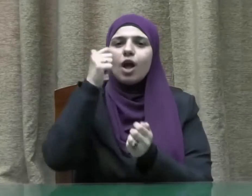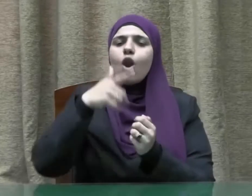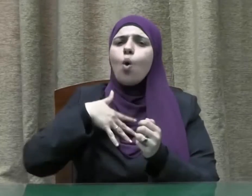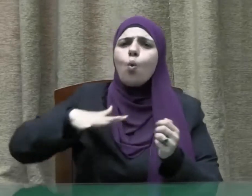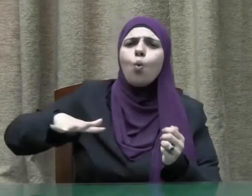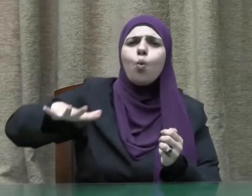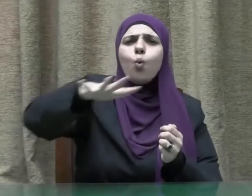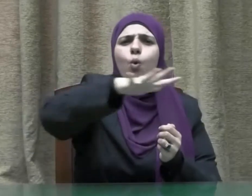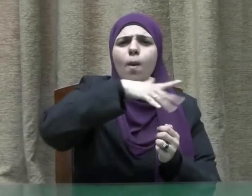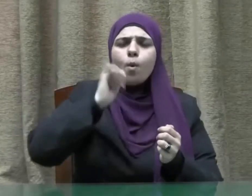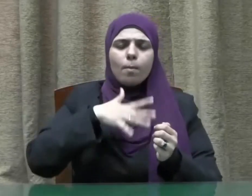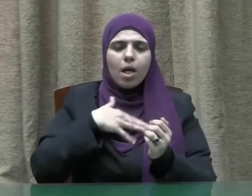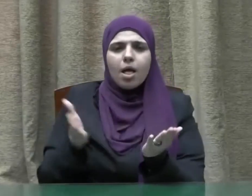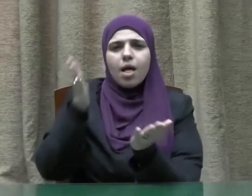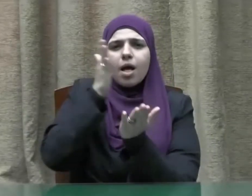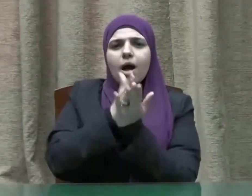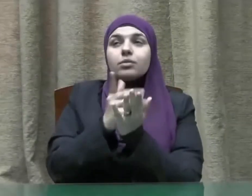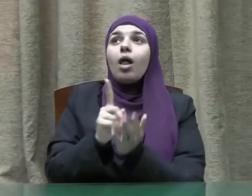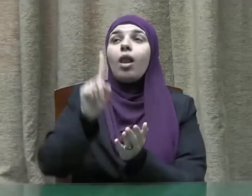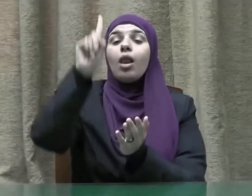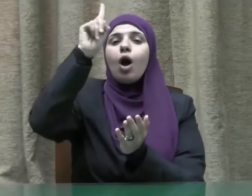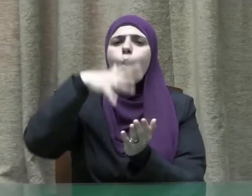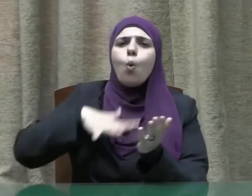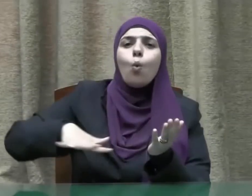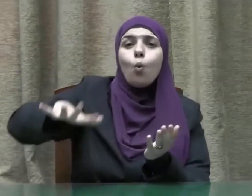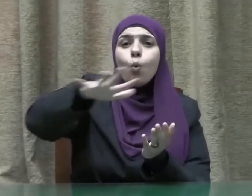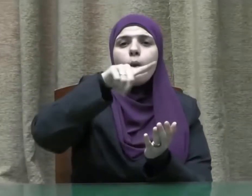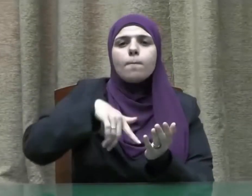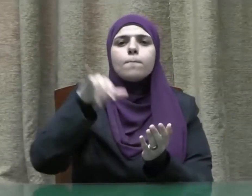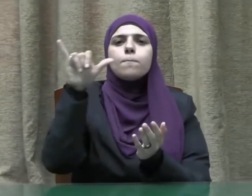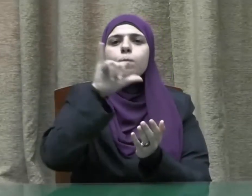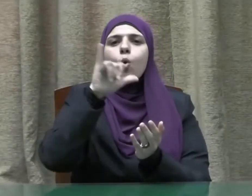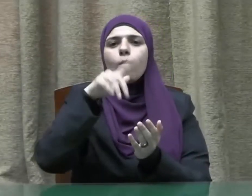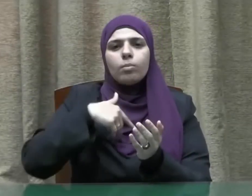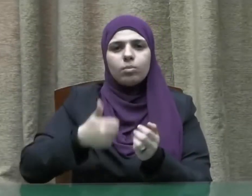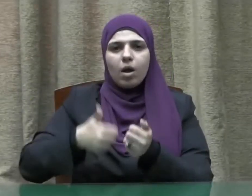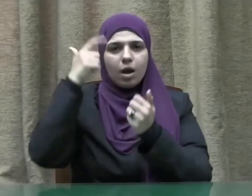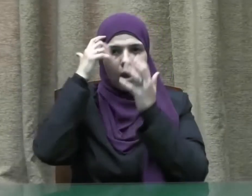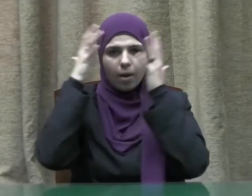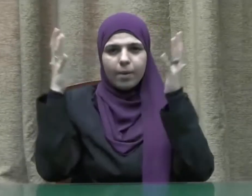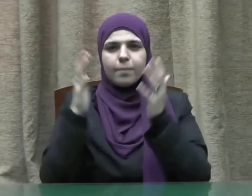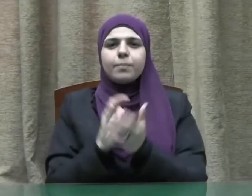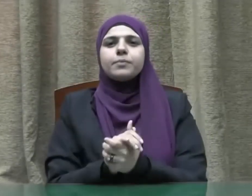أولئك الذين هداهم الله وأولئك هم أولو الألباب ترجمة نانسي